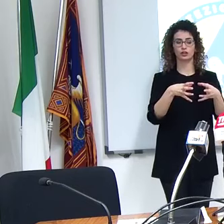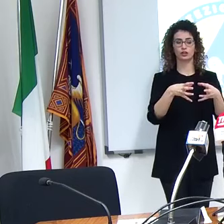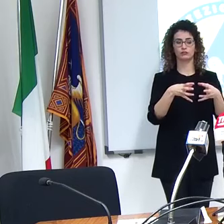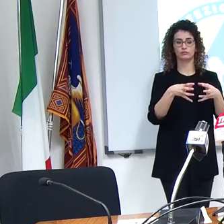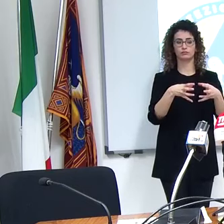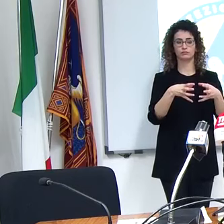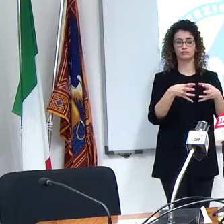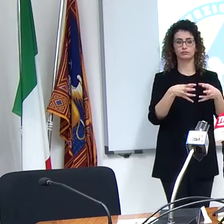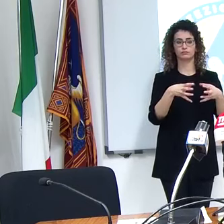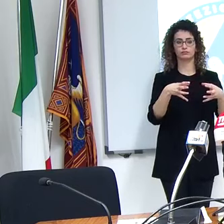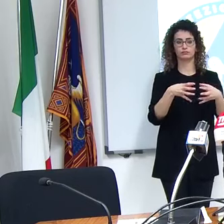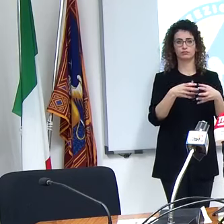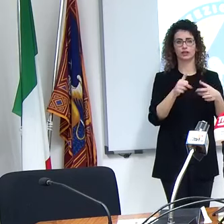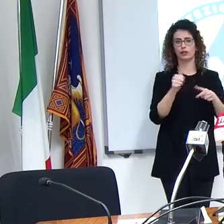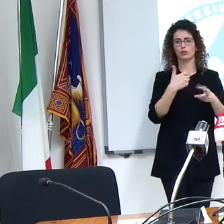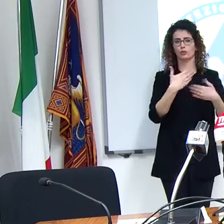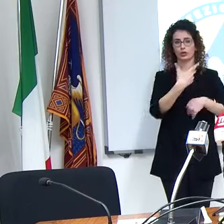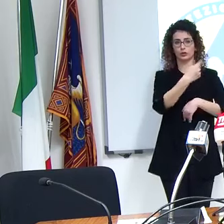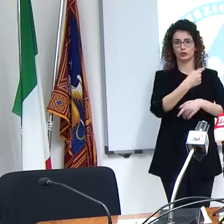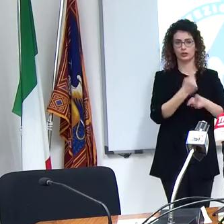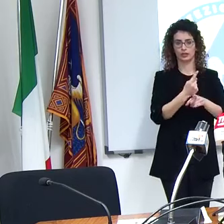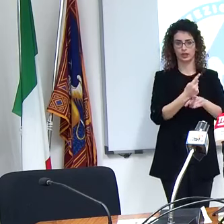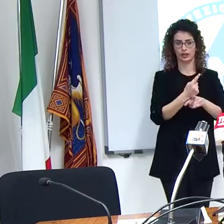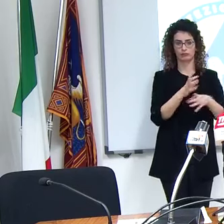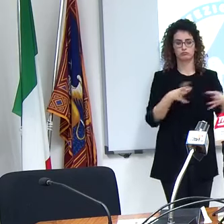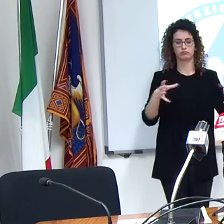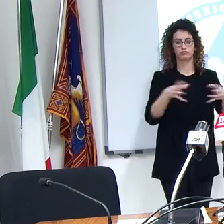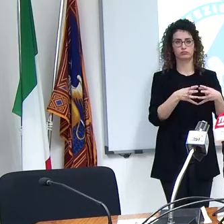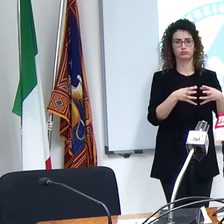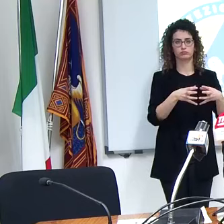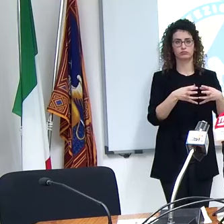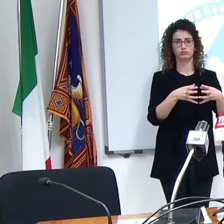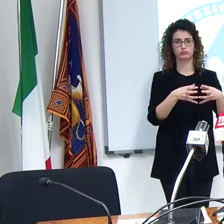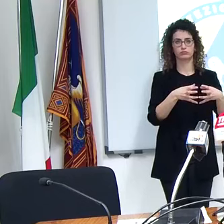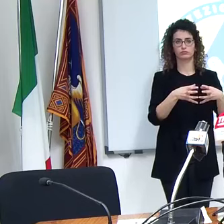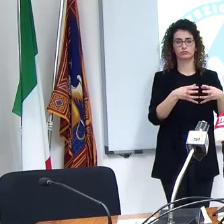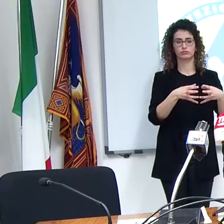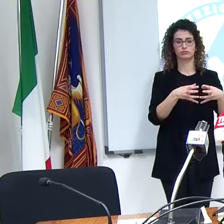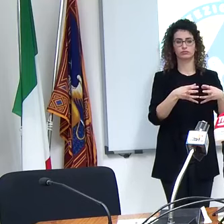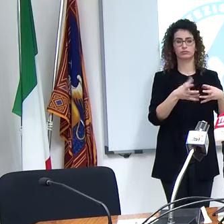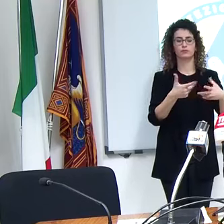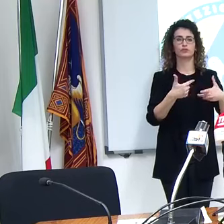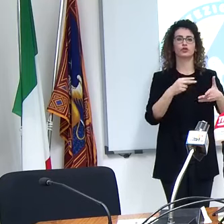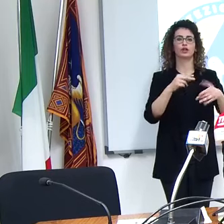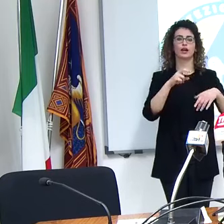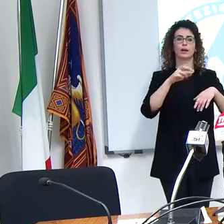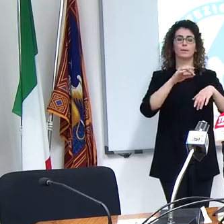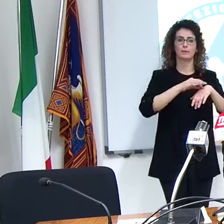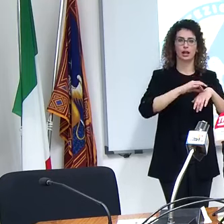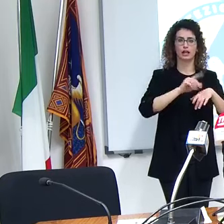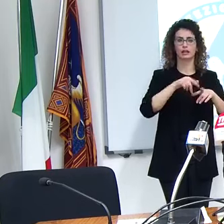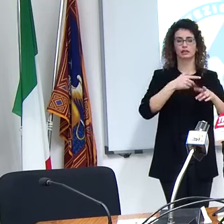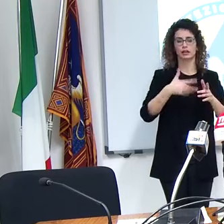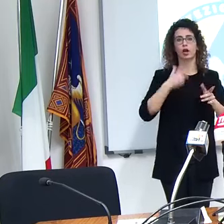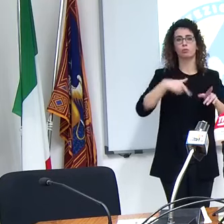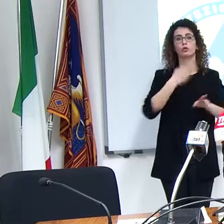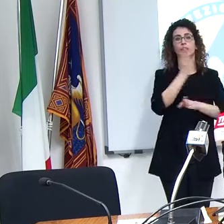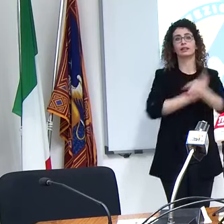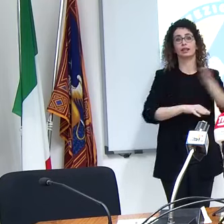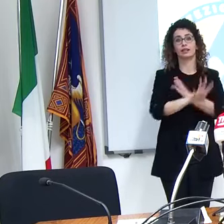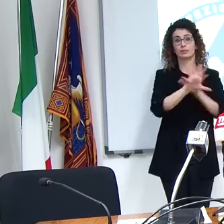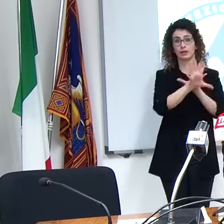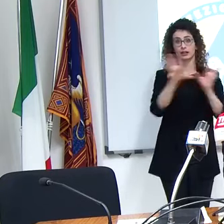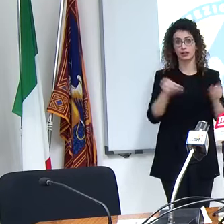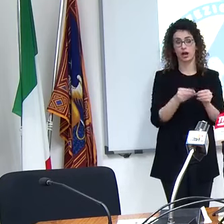insomma le prime categorie da fare tutte le persone con determinate patologie comprese tutte le disabilità anche le